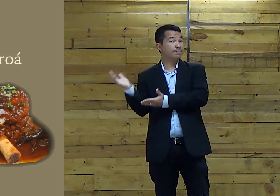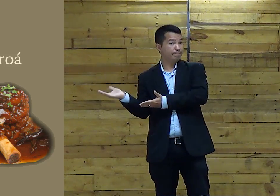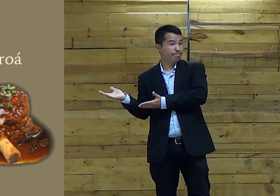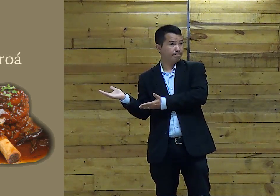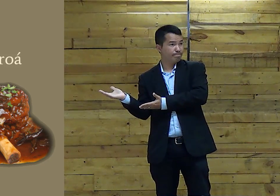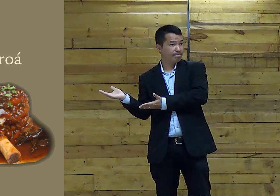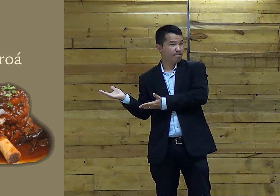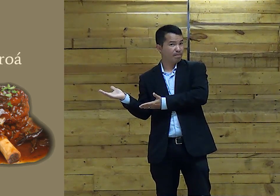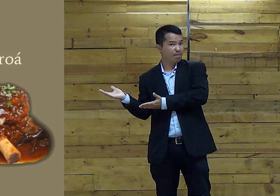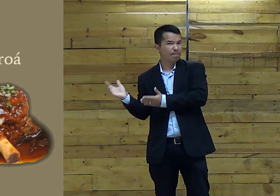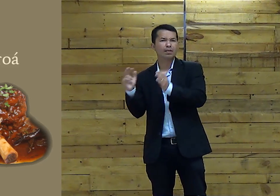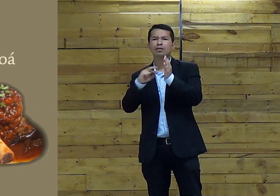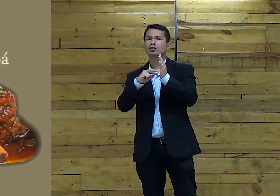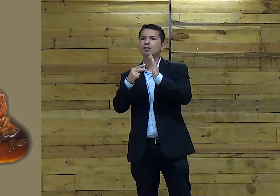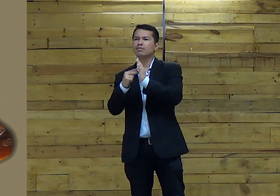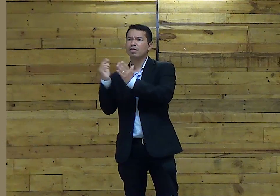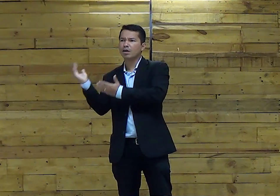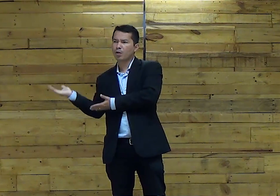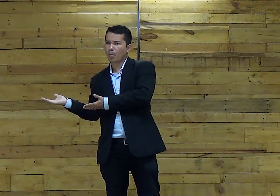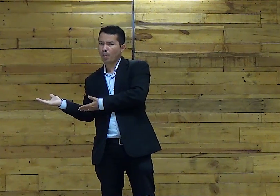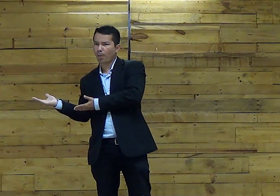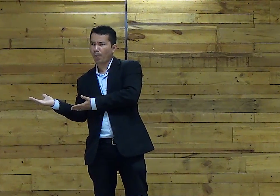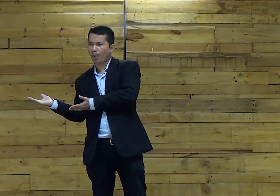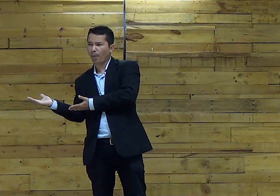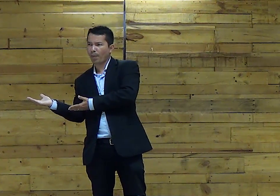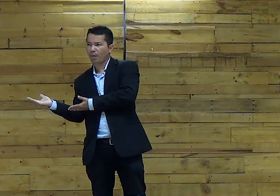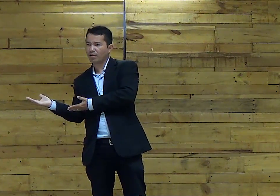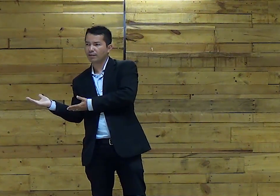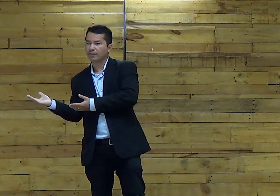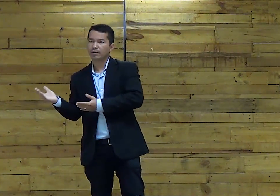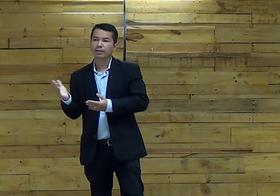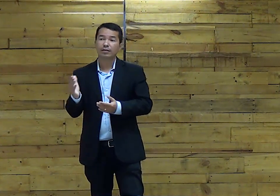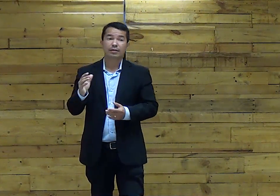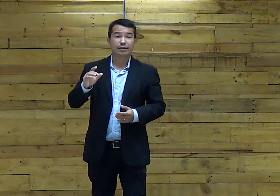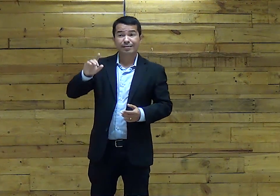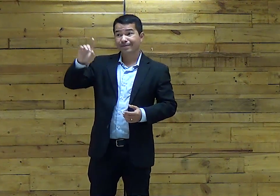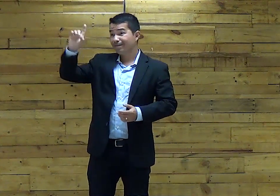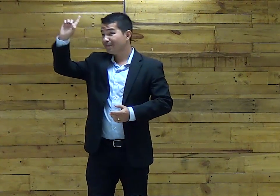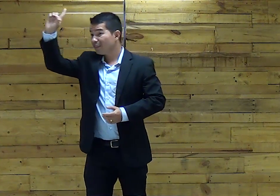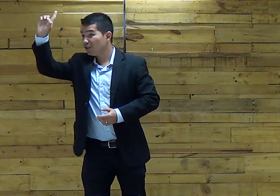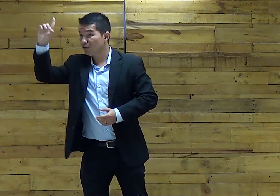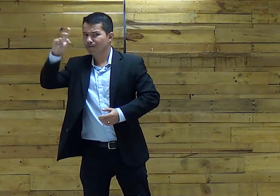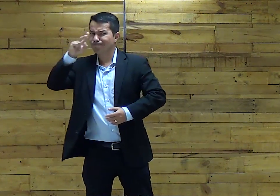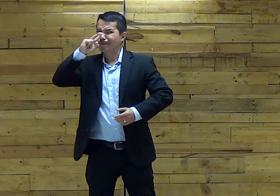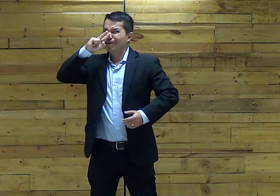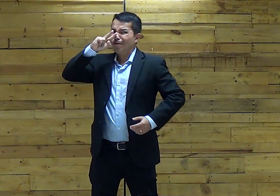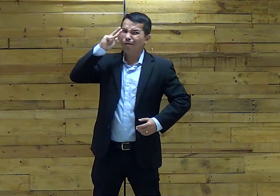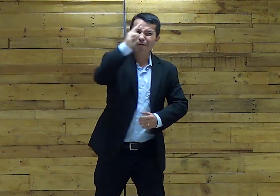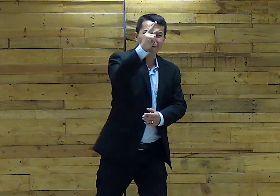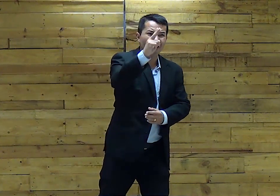Também Comeu Junto com eles Mas o que ela significa? Significa